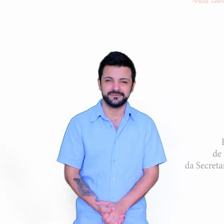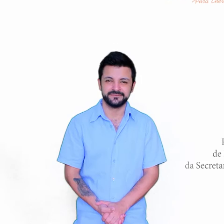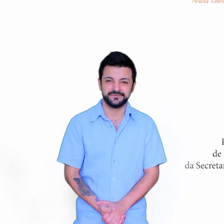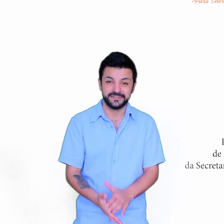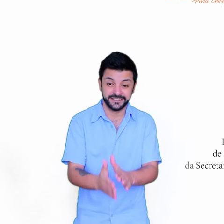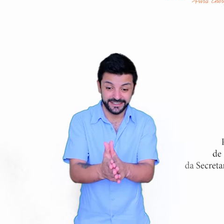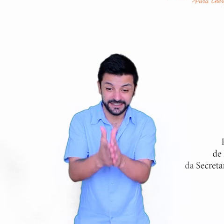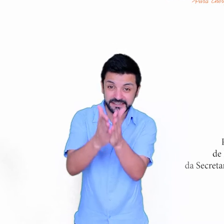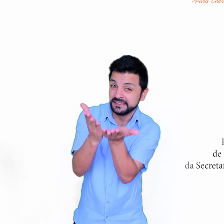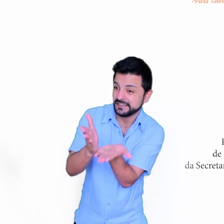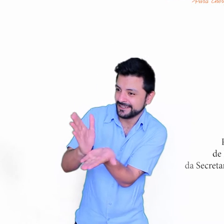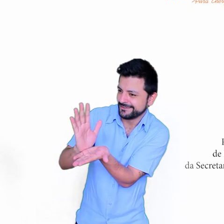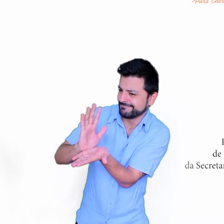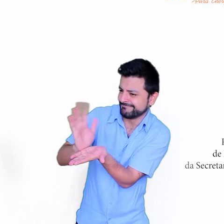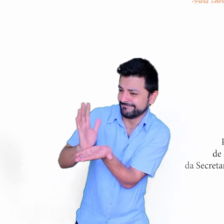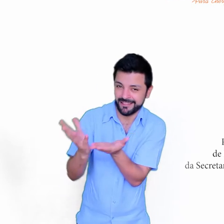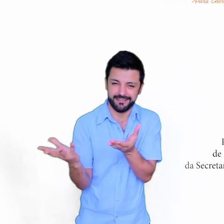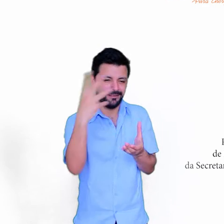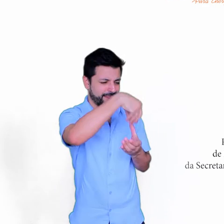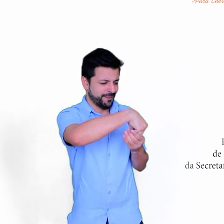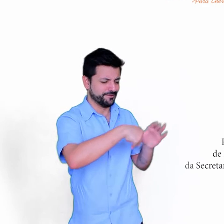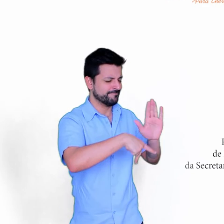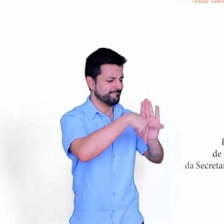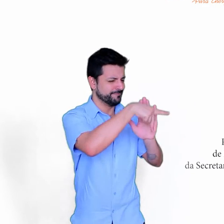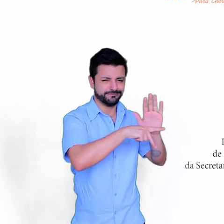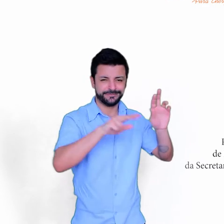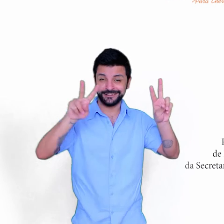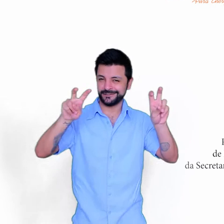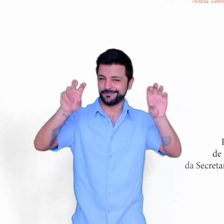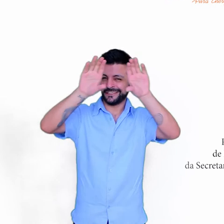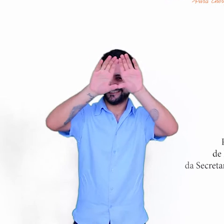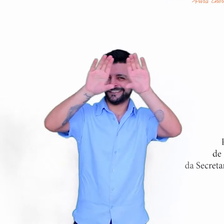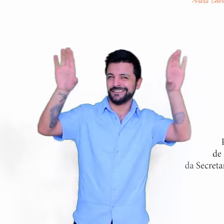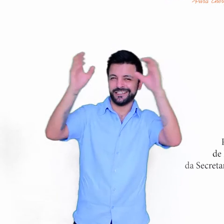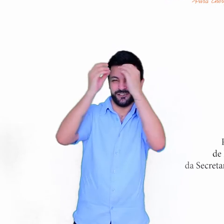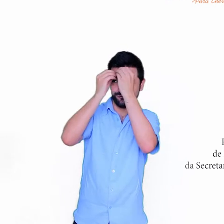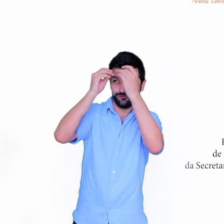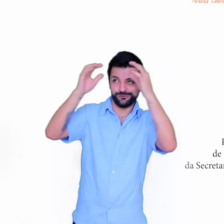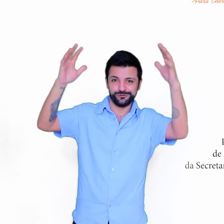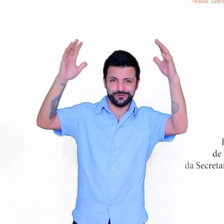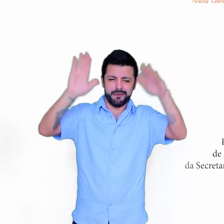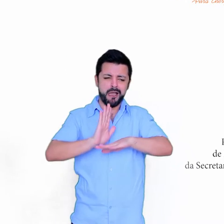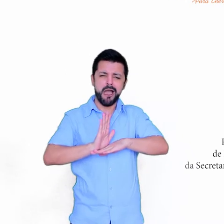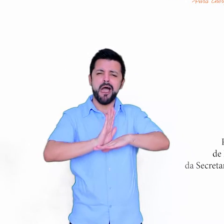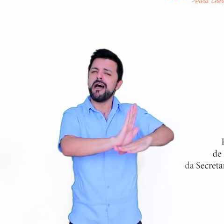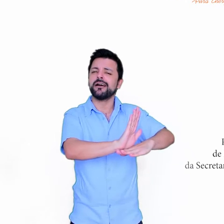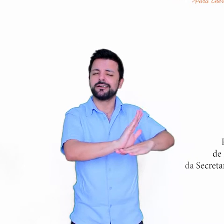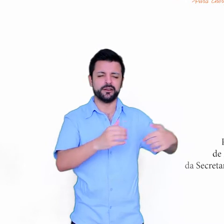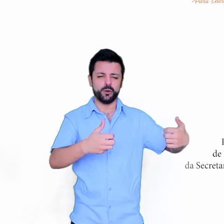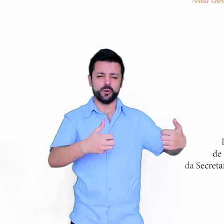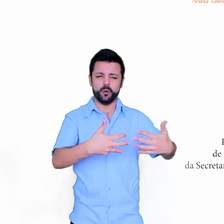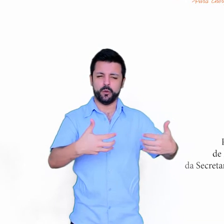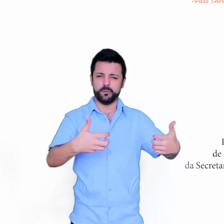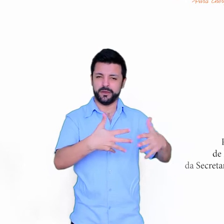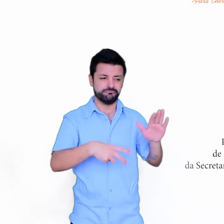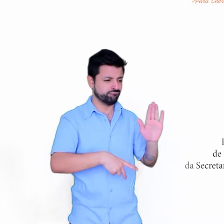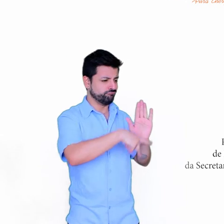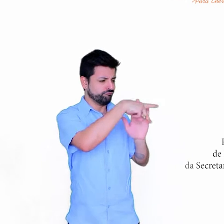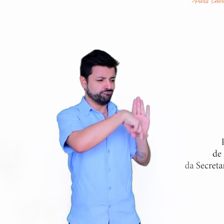Este audiolivro faz parte do projeto Entre Céu e Sonho e tem o apoio da Copel, por meio do Programa Estadual de Fomento